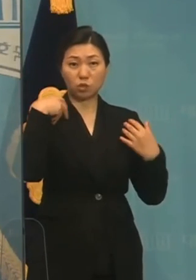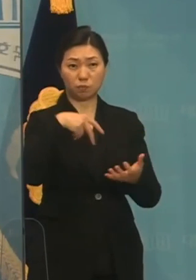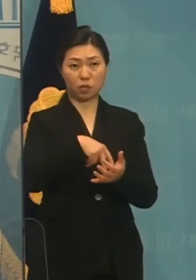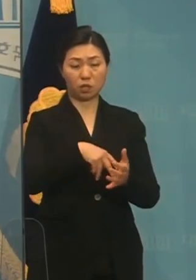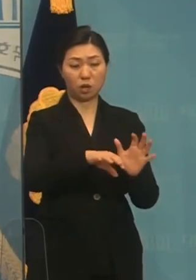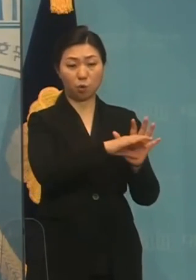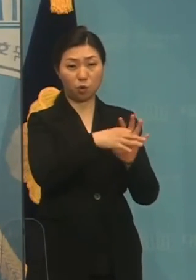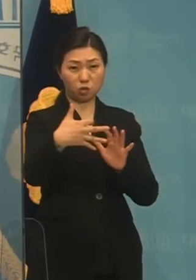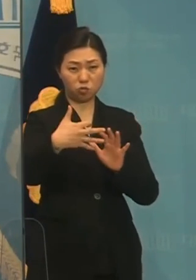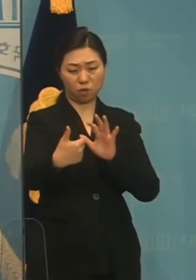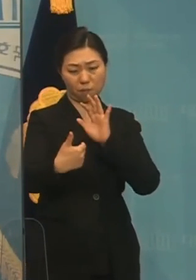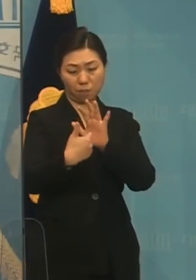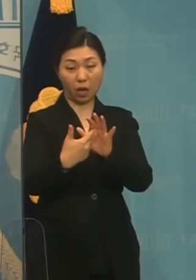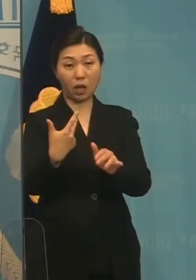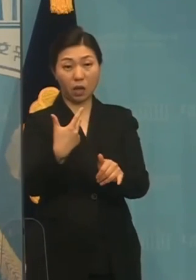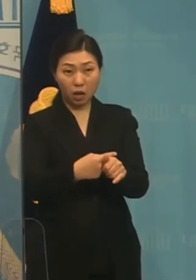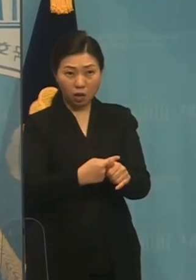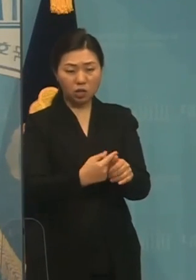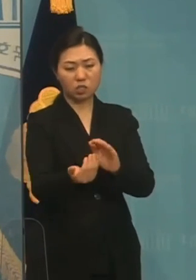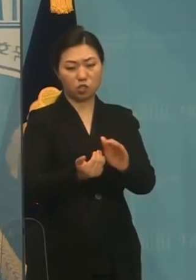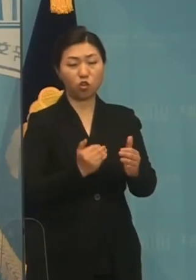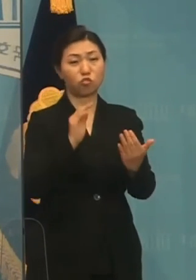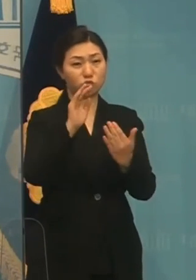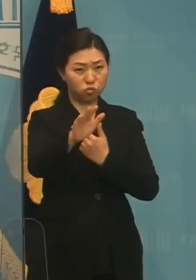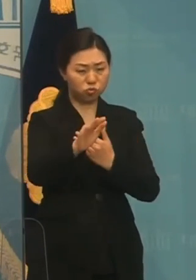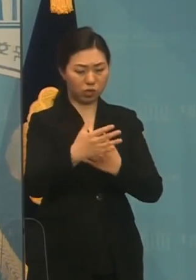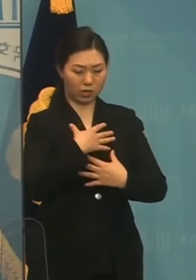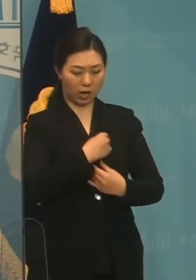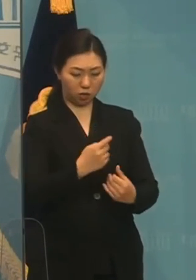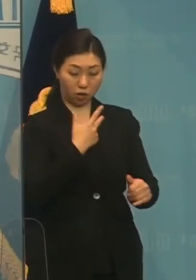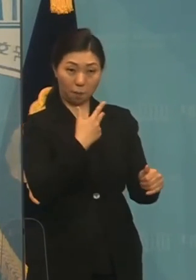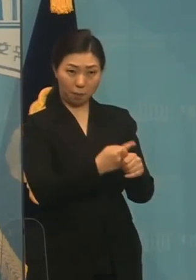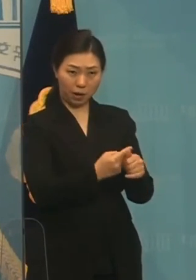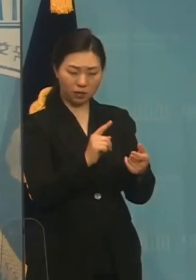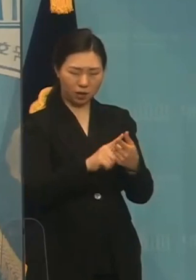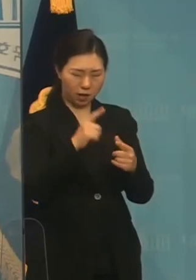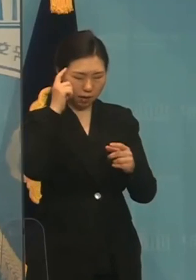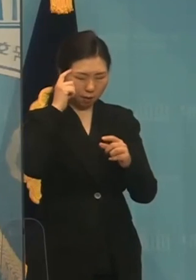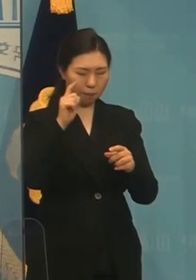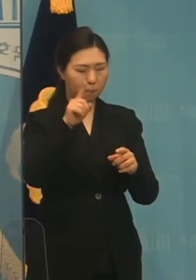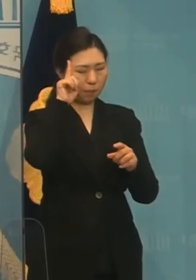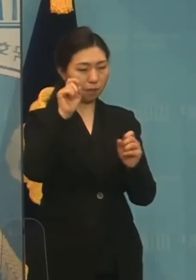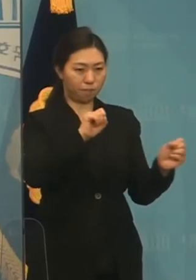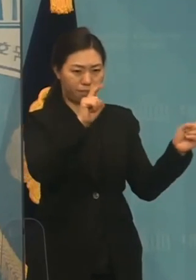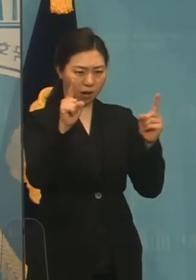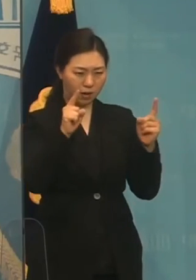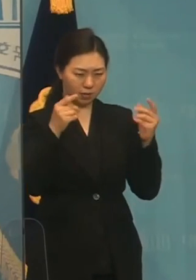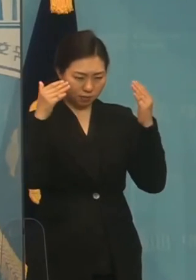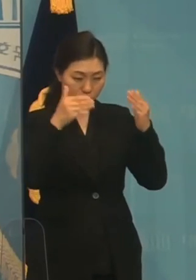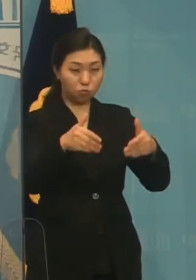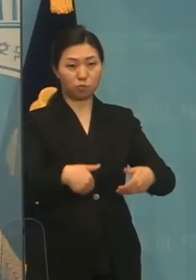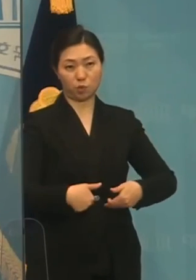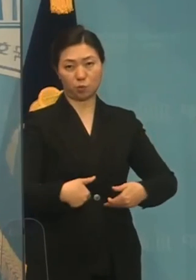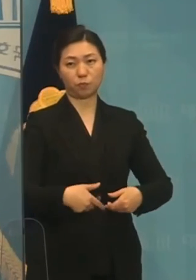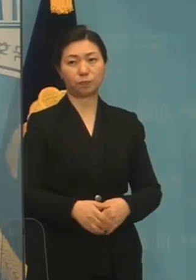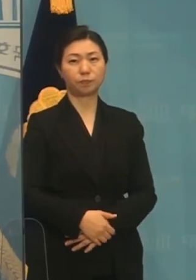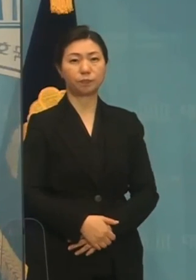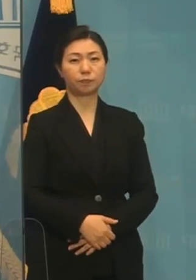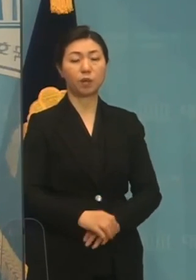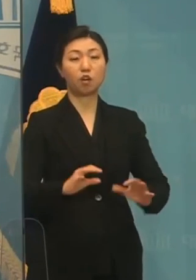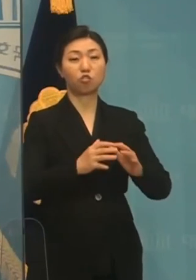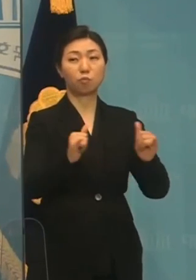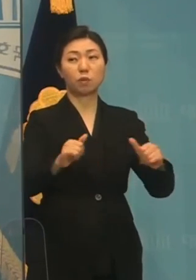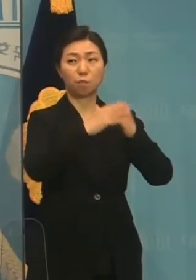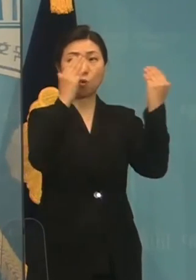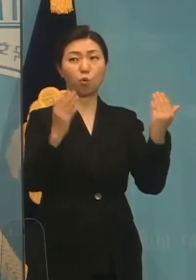접종의 사전, 사후, 관리 등 안전한 백신 접종에 대한 안전을 기울 것을 당부합니다. 국민